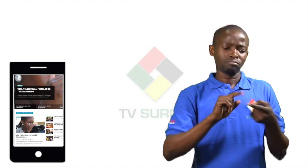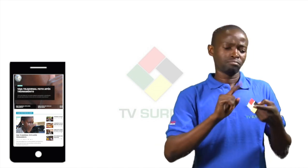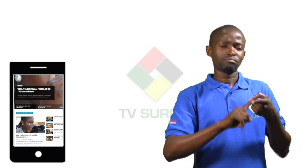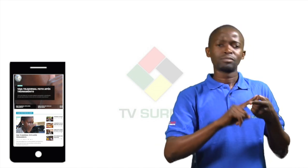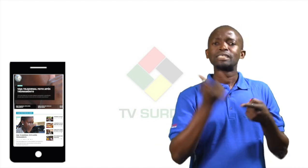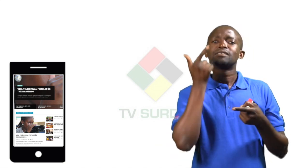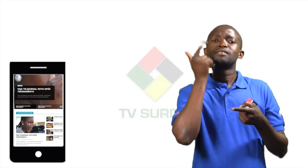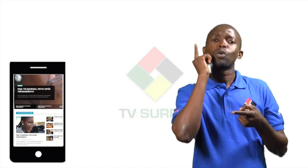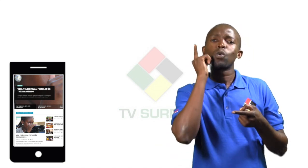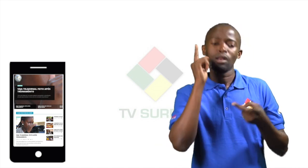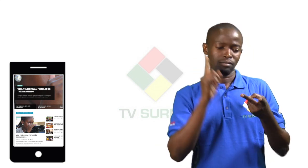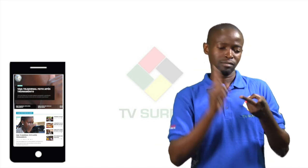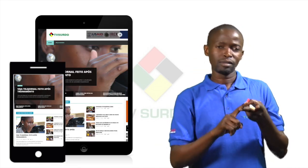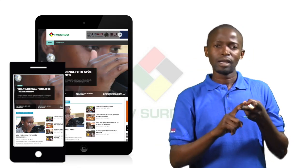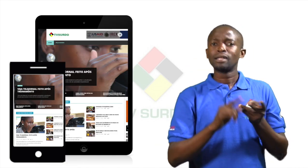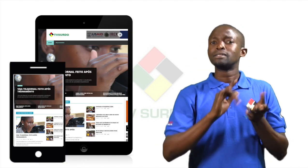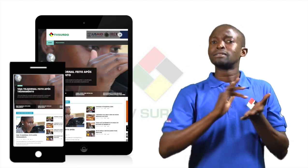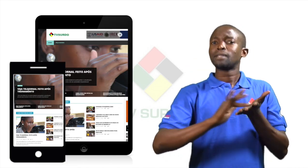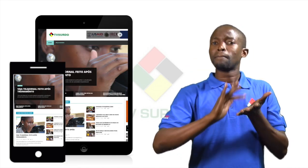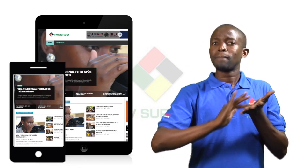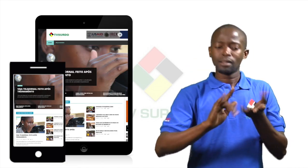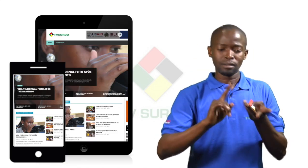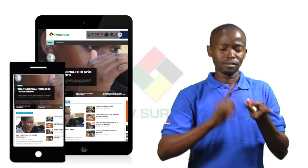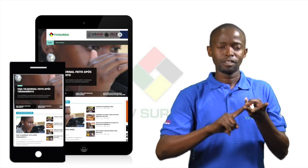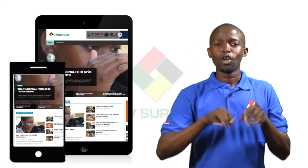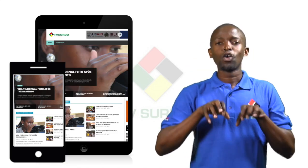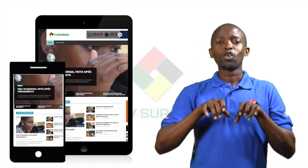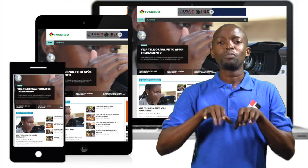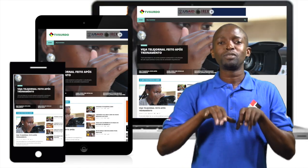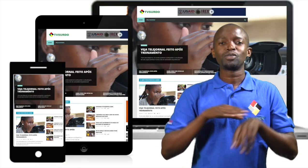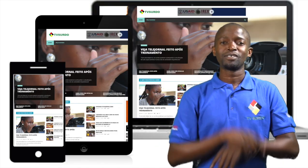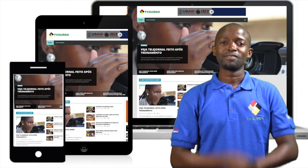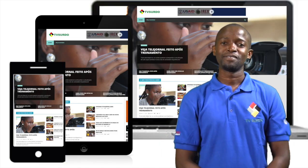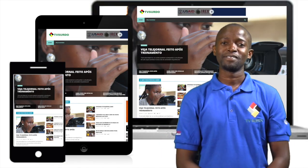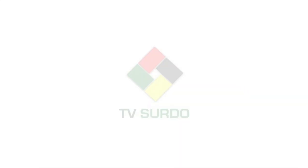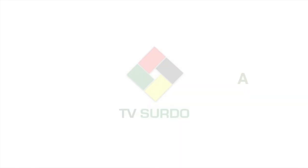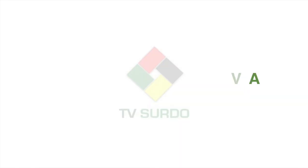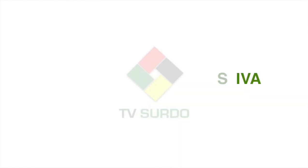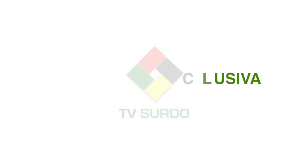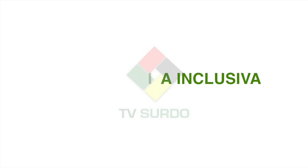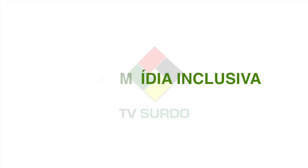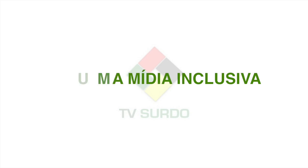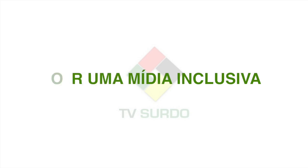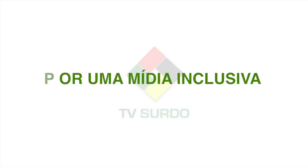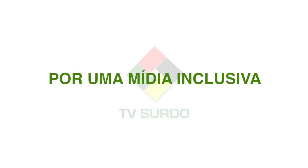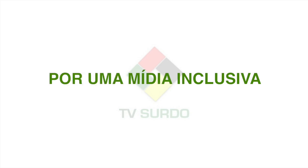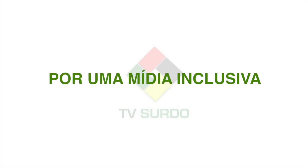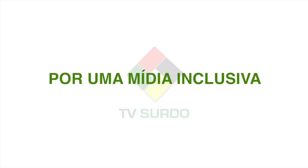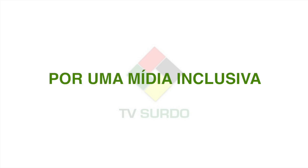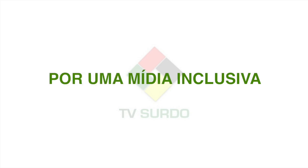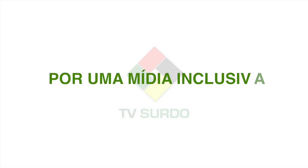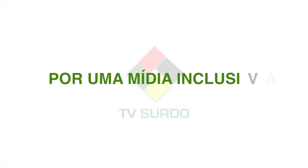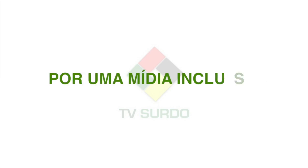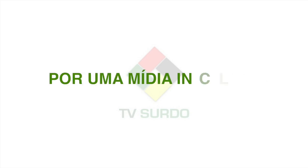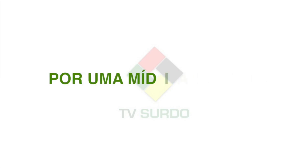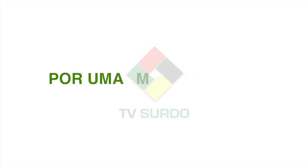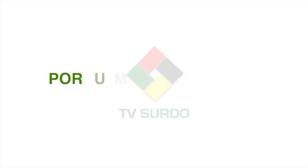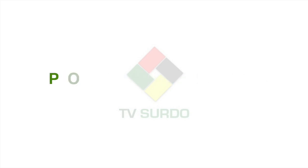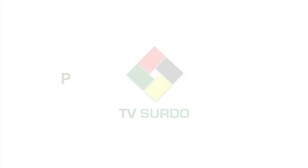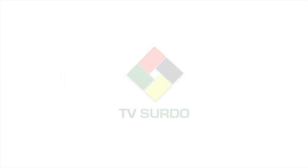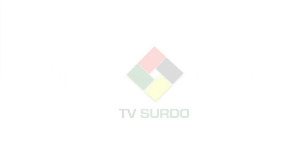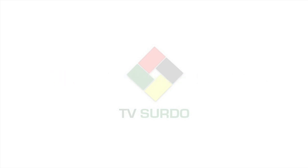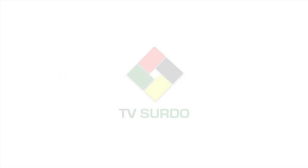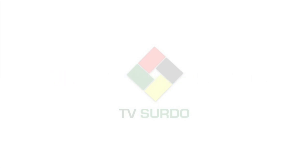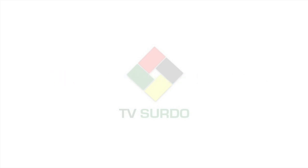Poderá fazê-lo também pelo telefone, tablet ou computador TV Surto Por uma mídia